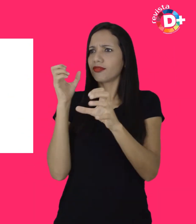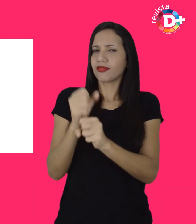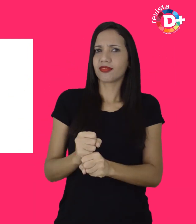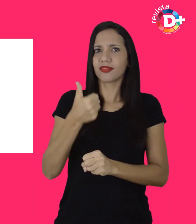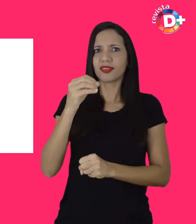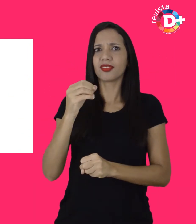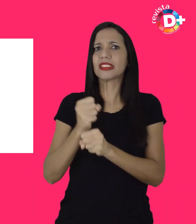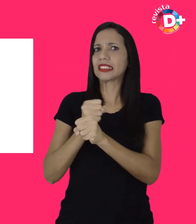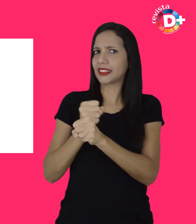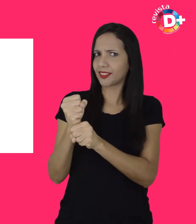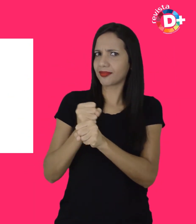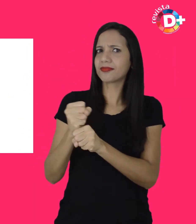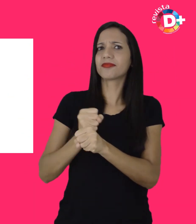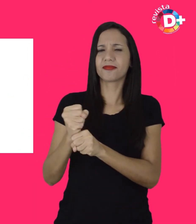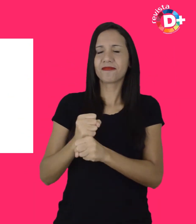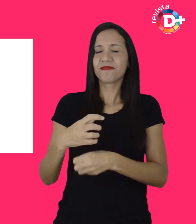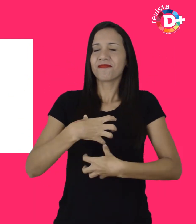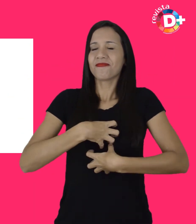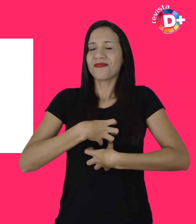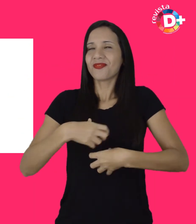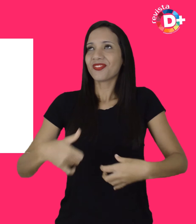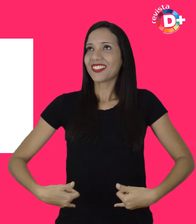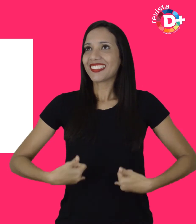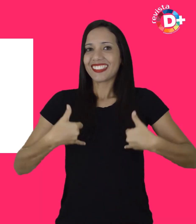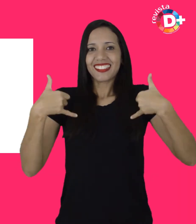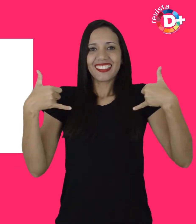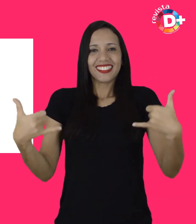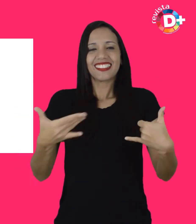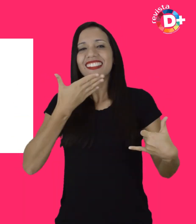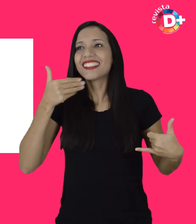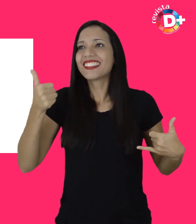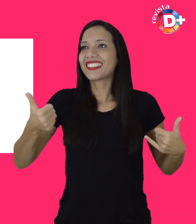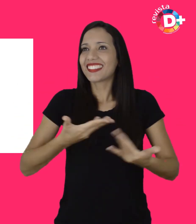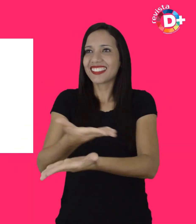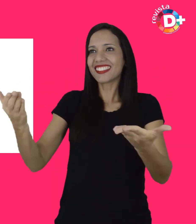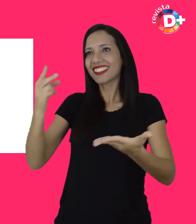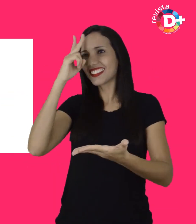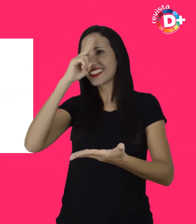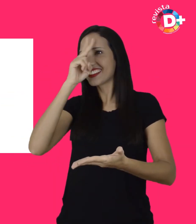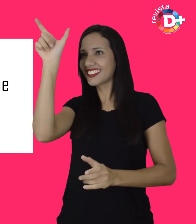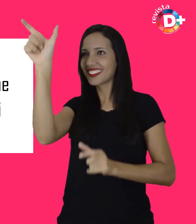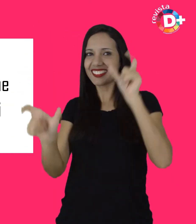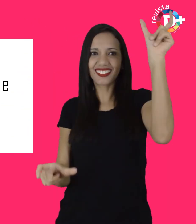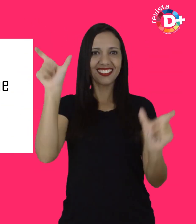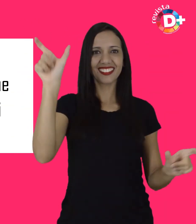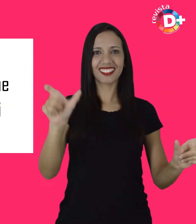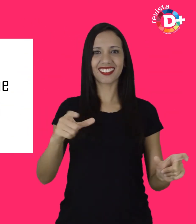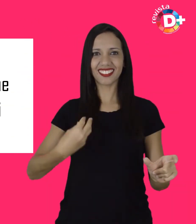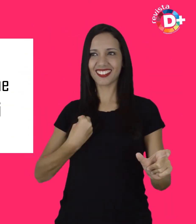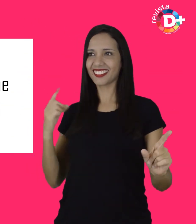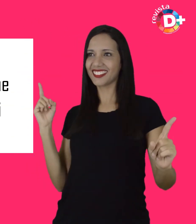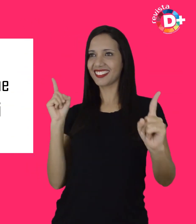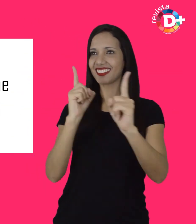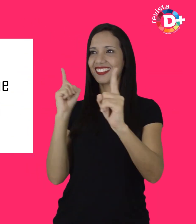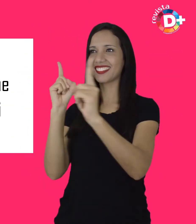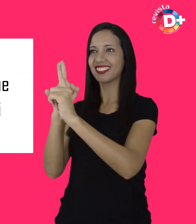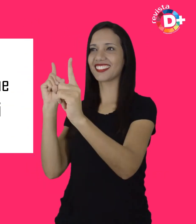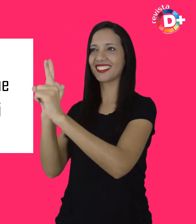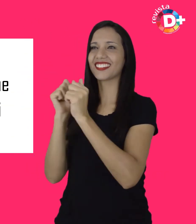Sinto-me orgulhosa por ter melhorado muitas histórias e fazer parte delas É